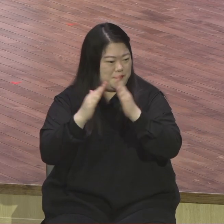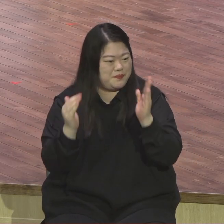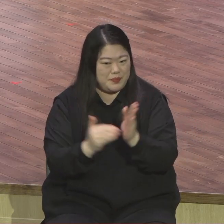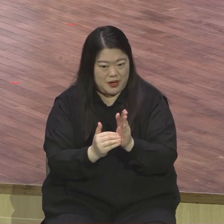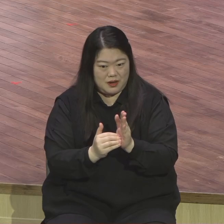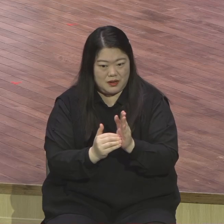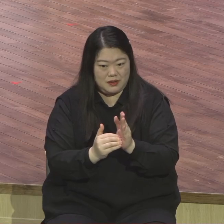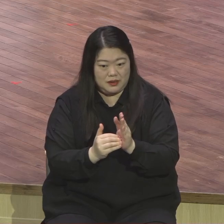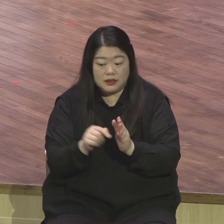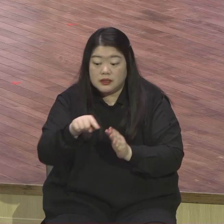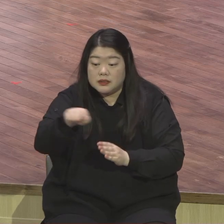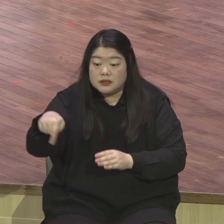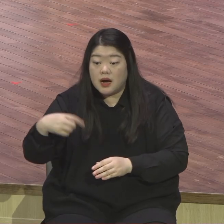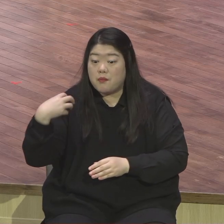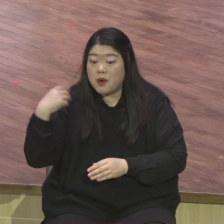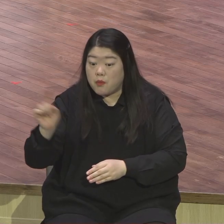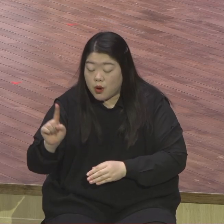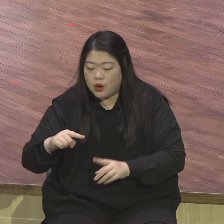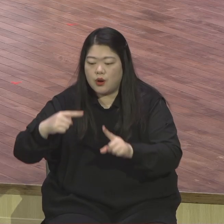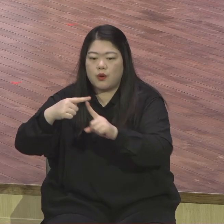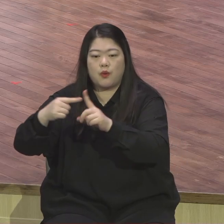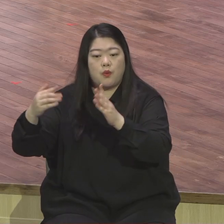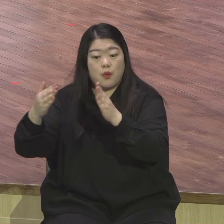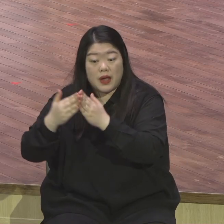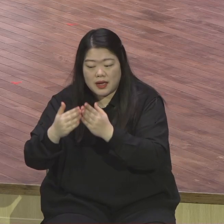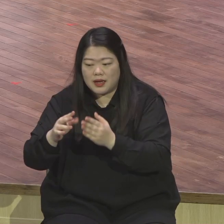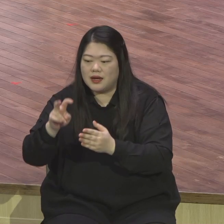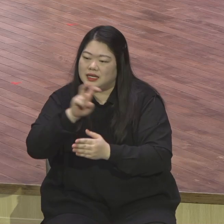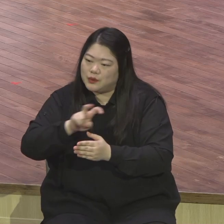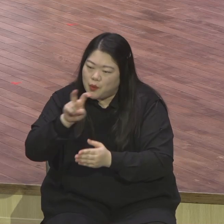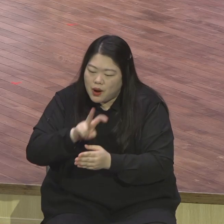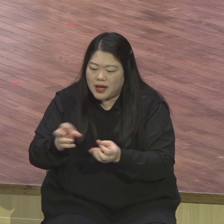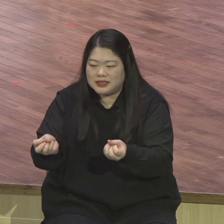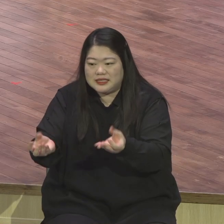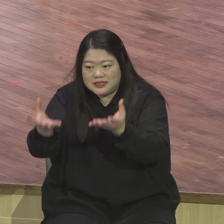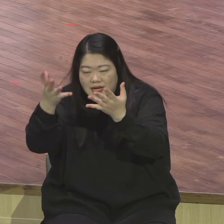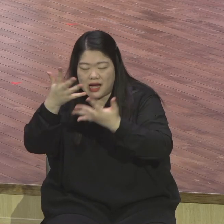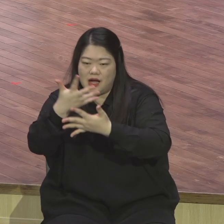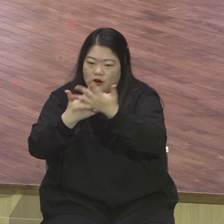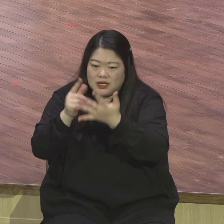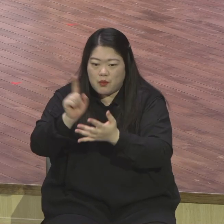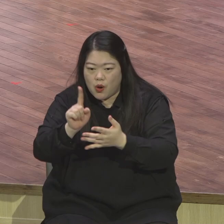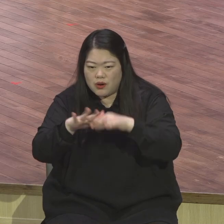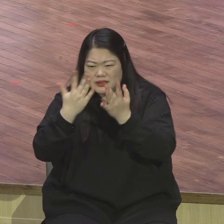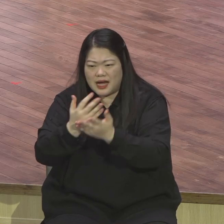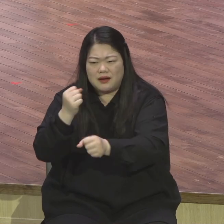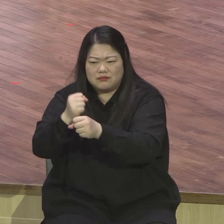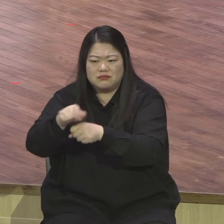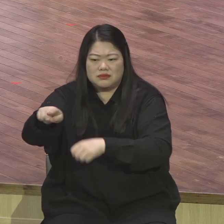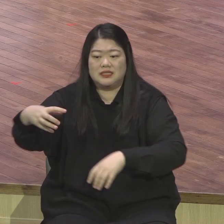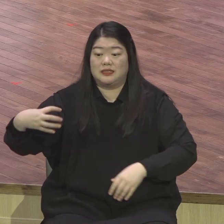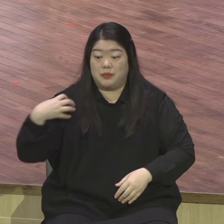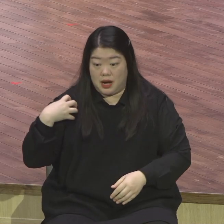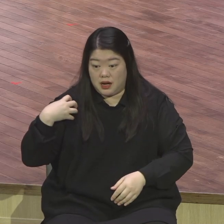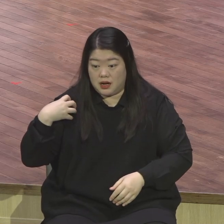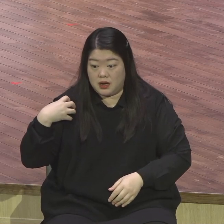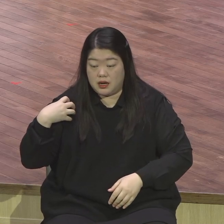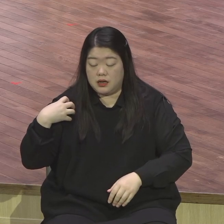사이에 집중하는 것을 원칙을 하고 이 예술인 교회는 평일 현장 교회예요.